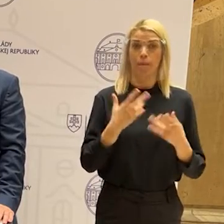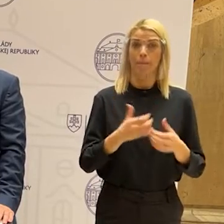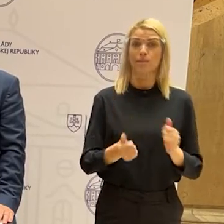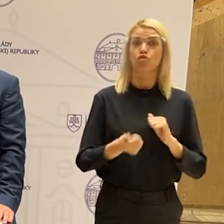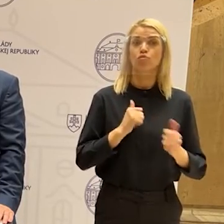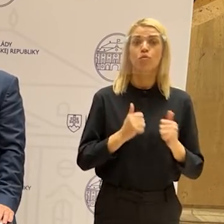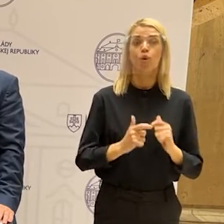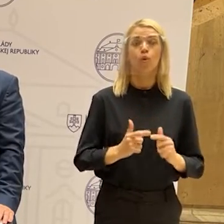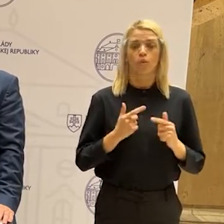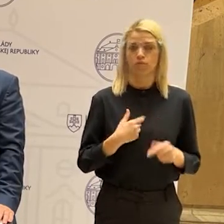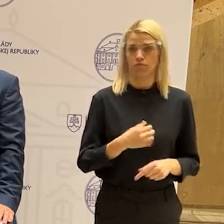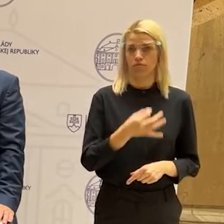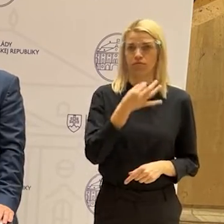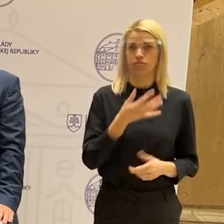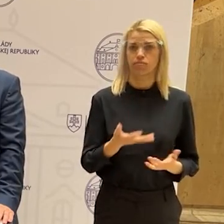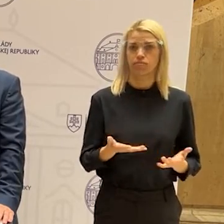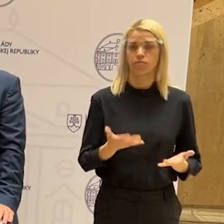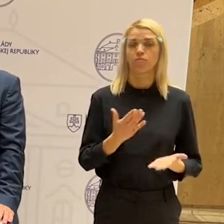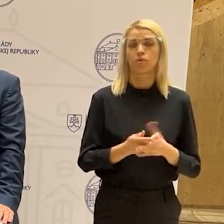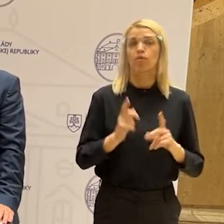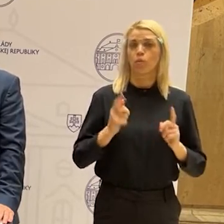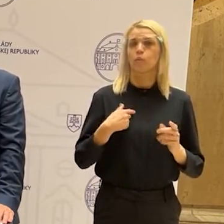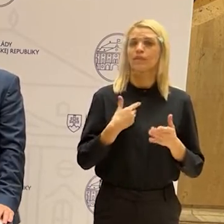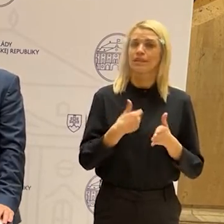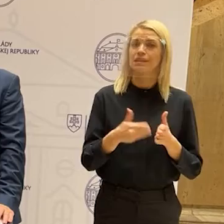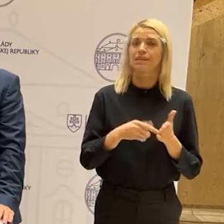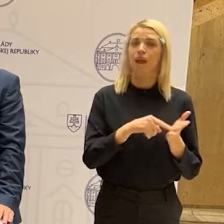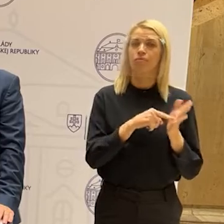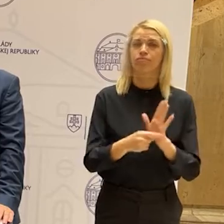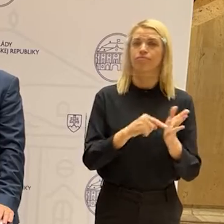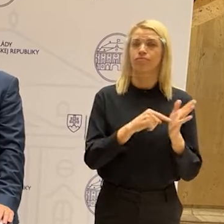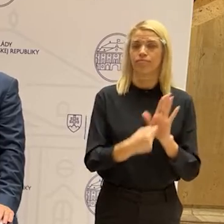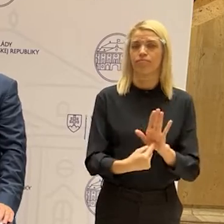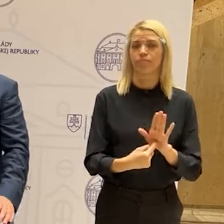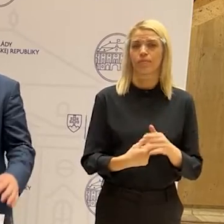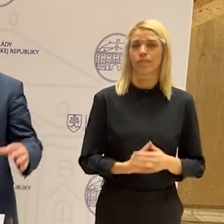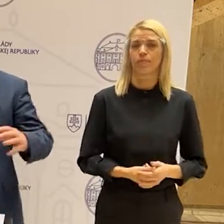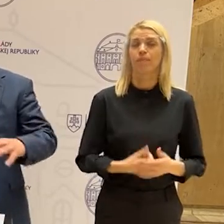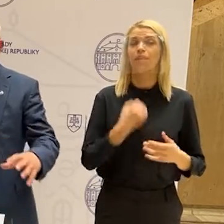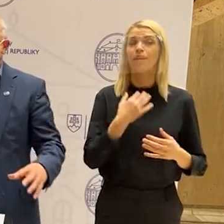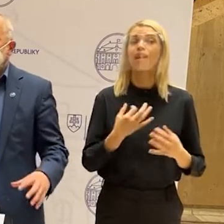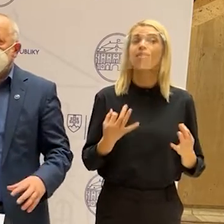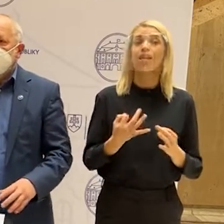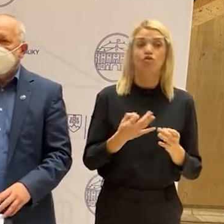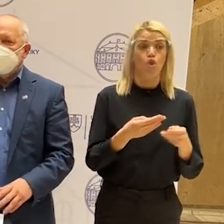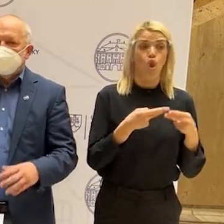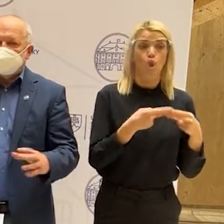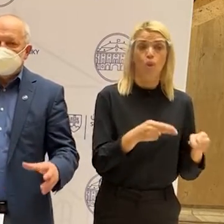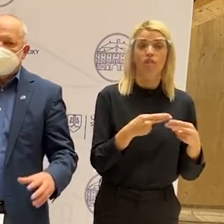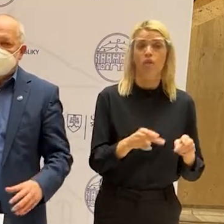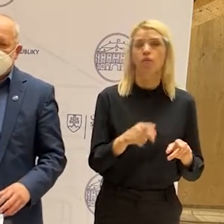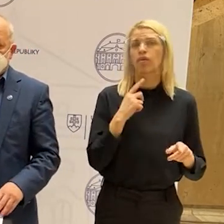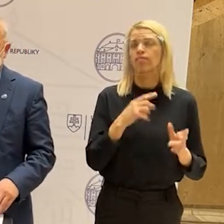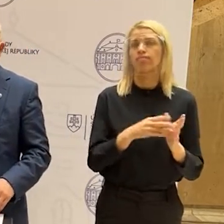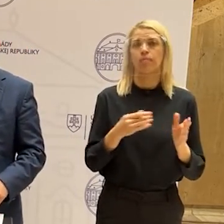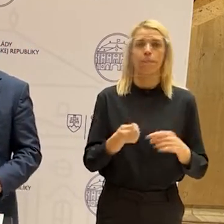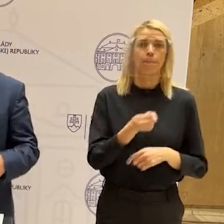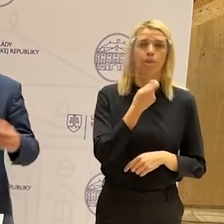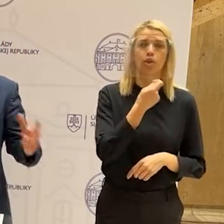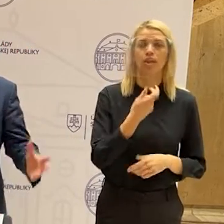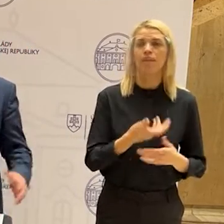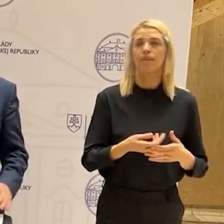nedá. Takže toto budeme chcieť stále prezentovať, že keď sa nejaké segmenty otvárajú, ako potraviny